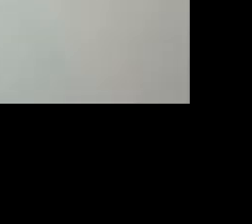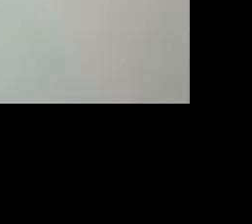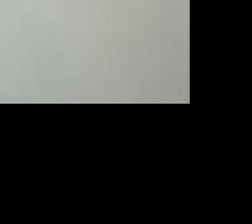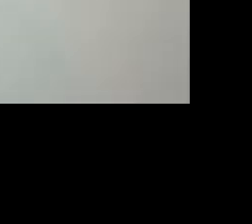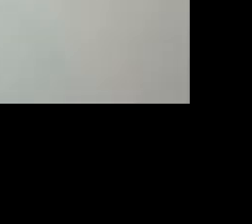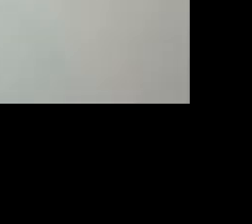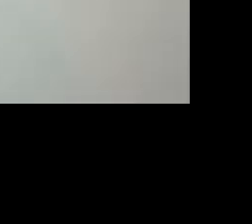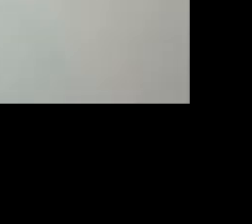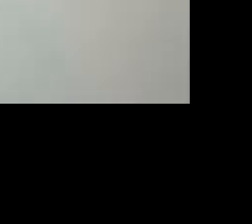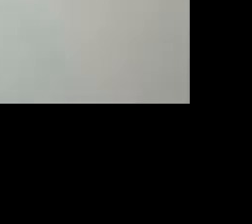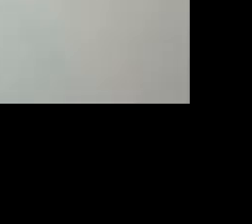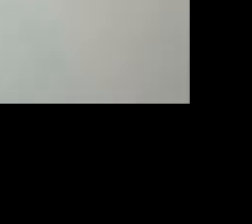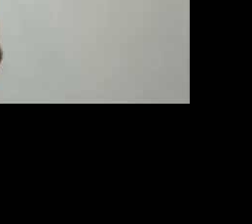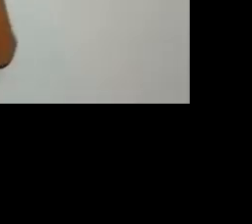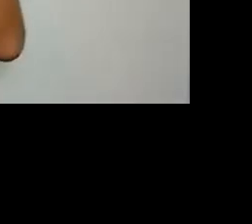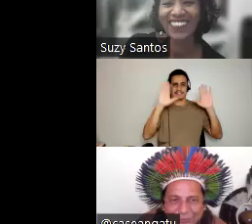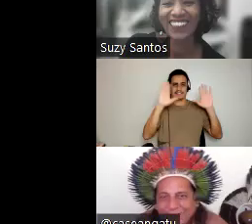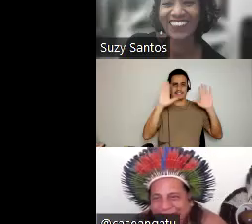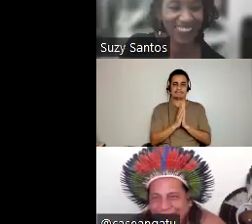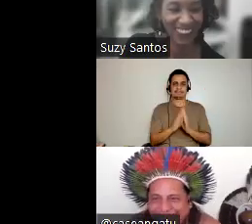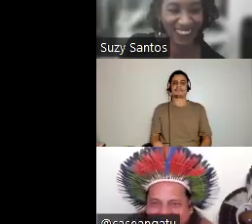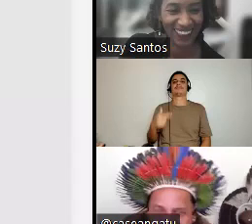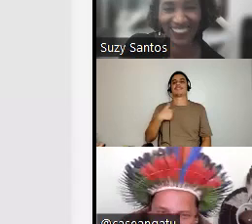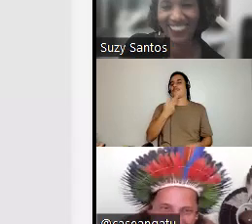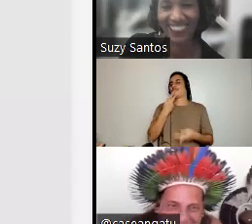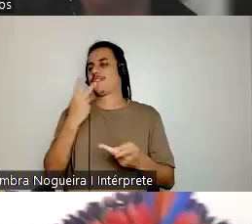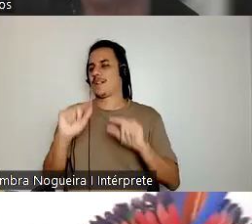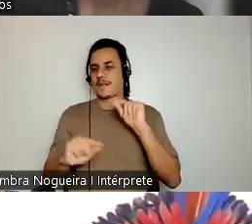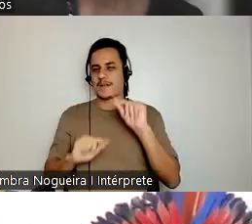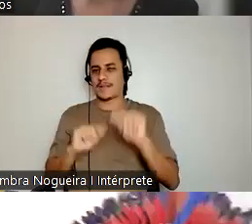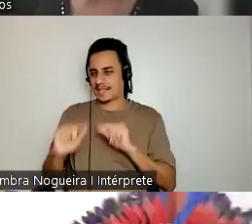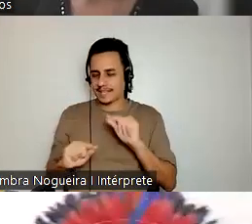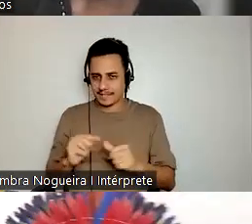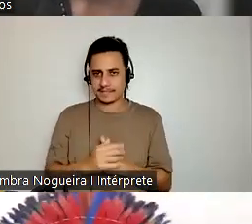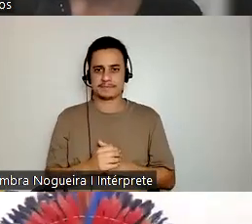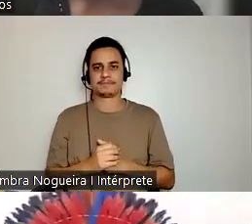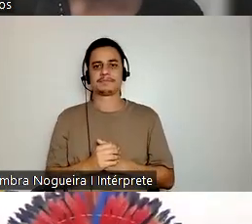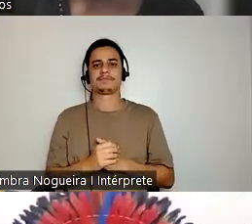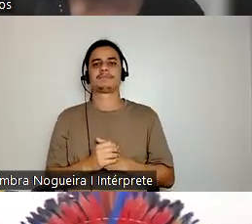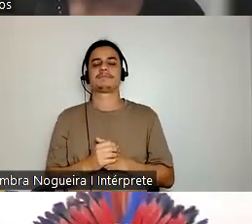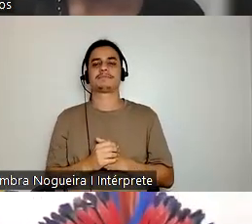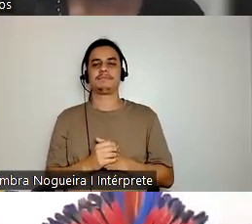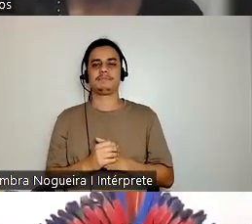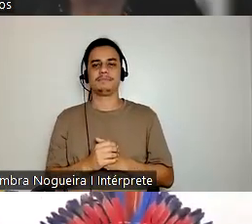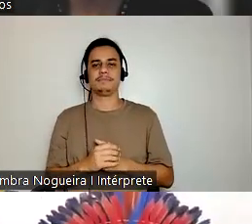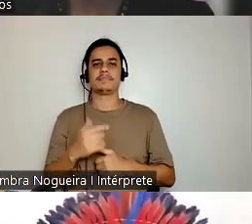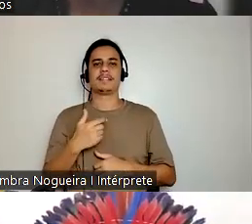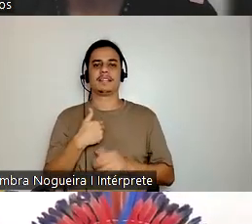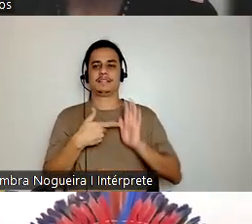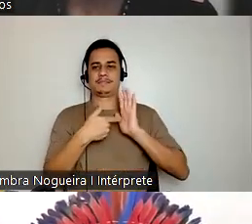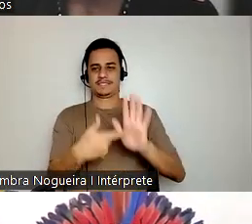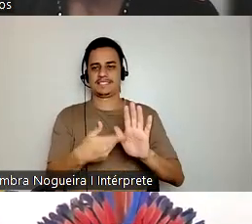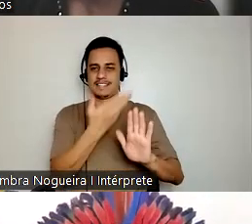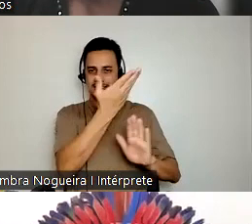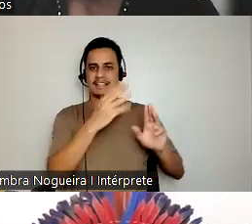Esqueci de desligar o microfone. Então, o que eu estava falando é assim. Eu vou ficar vendo a exposição. Então,